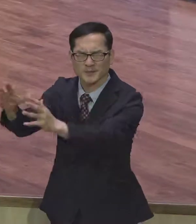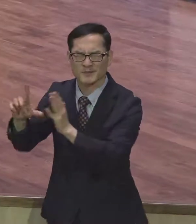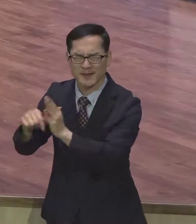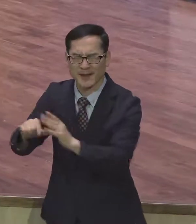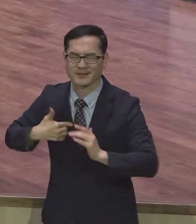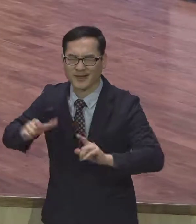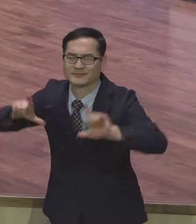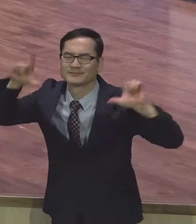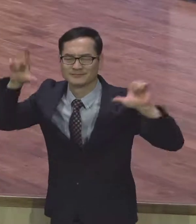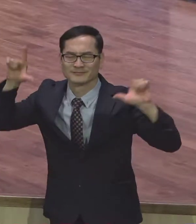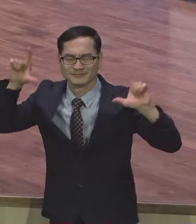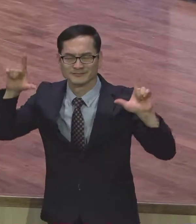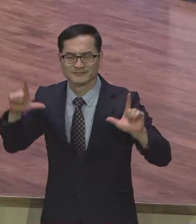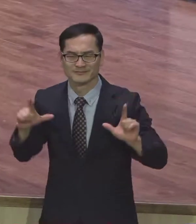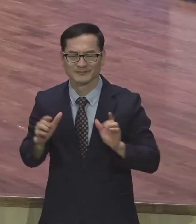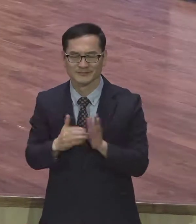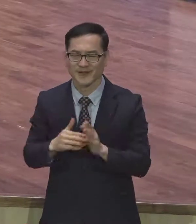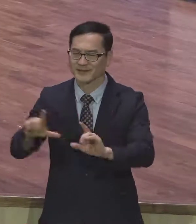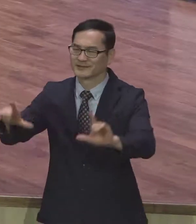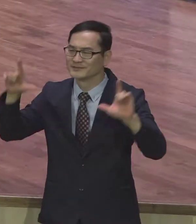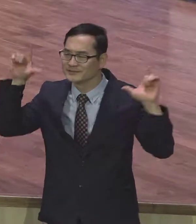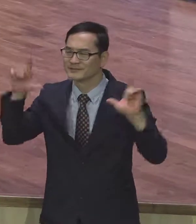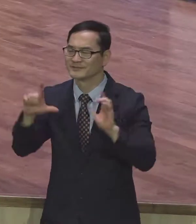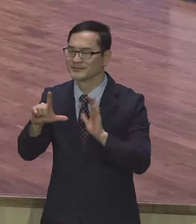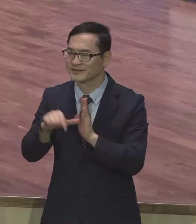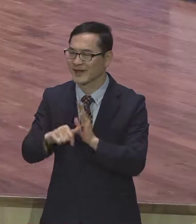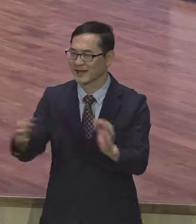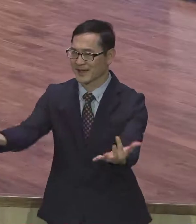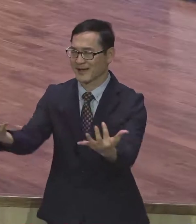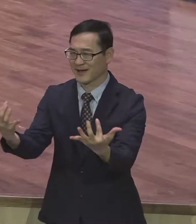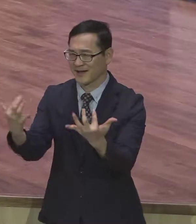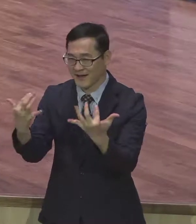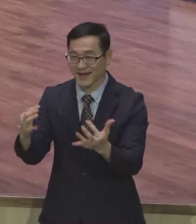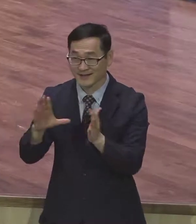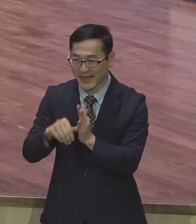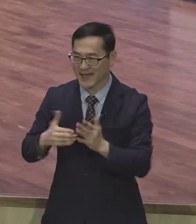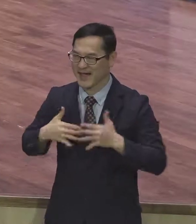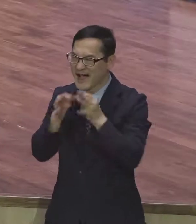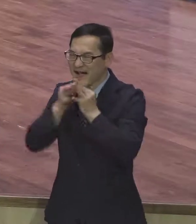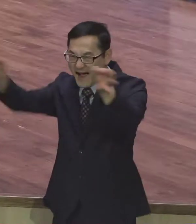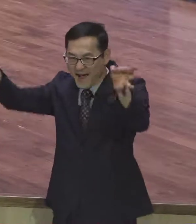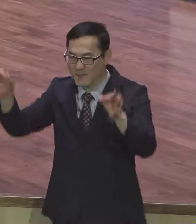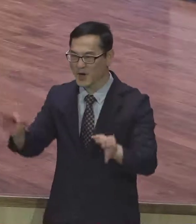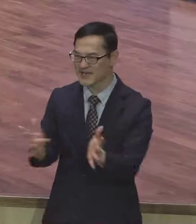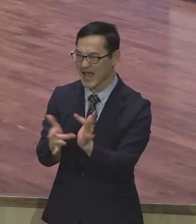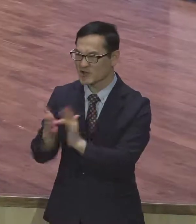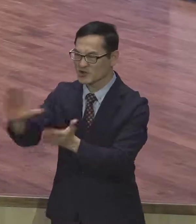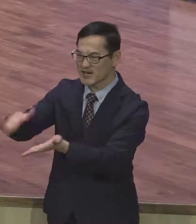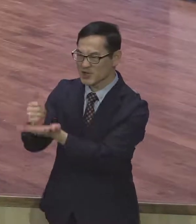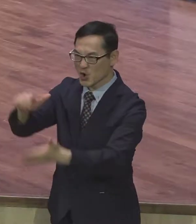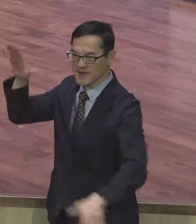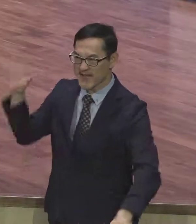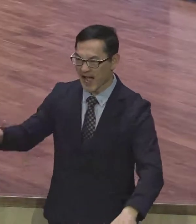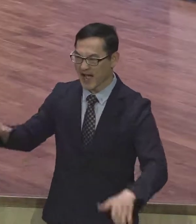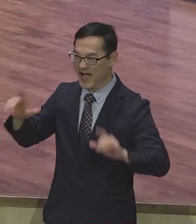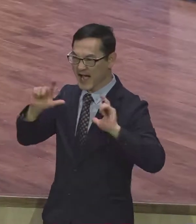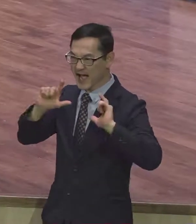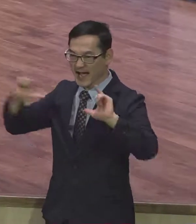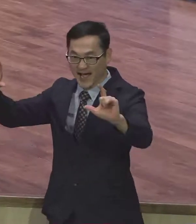뭐라고 말했냐. 예수님이 그리스도다. 하는 이 사실을 마치 베너라 영화 봤죠.